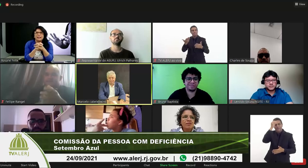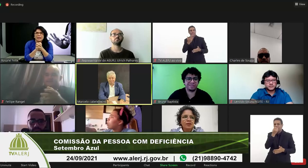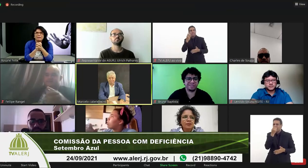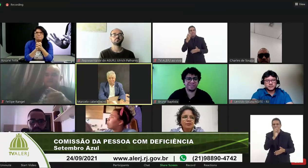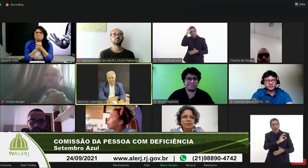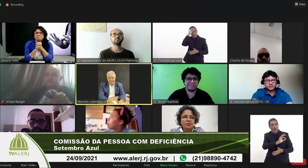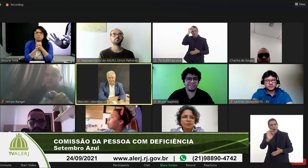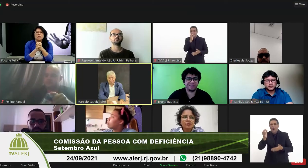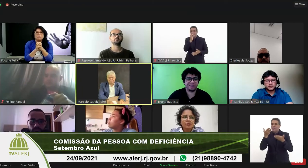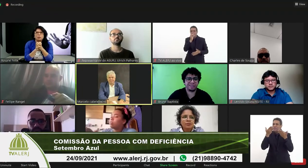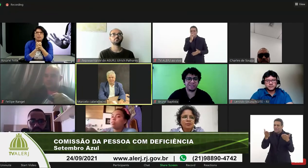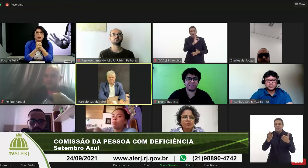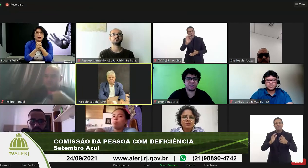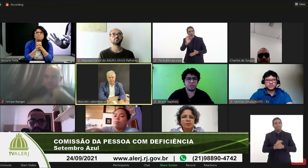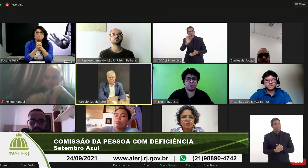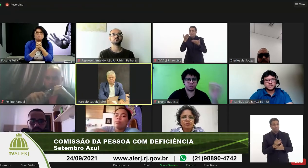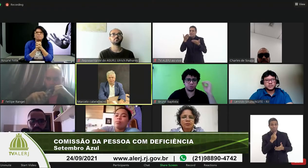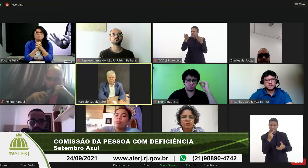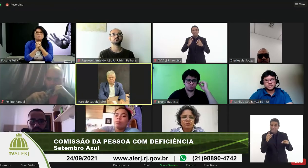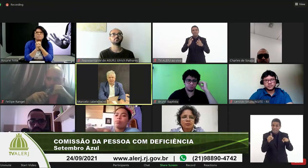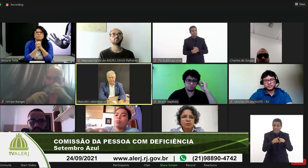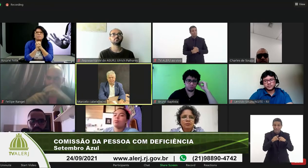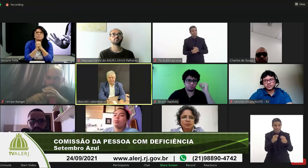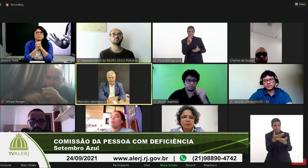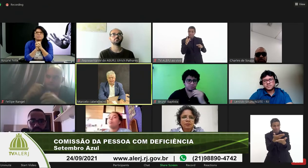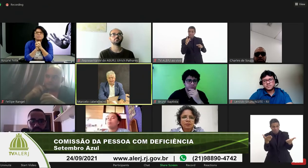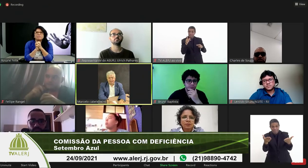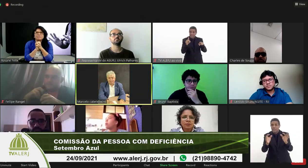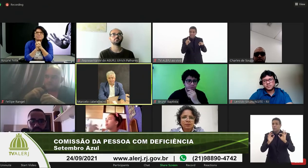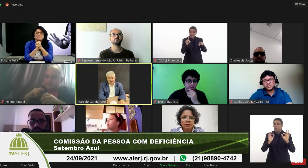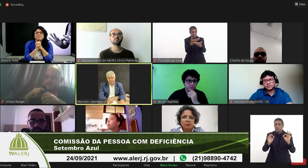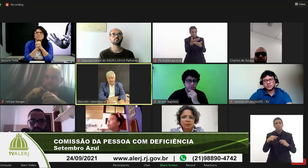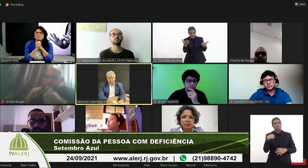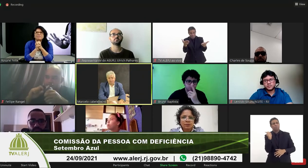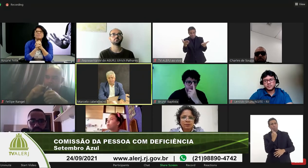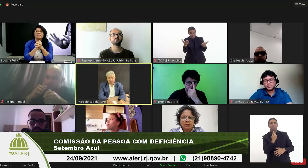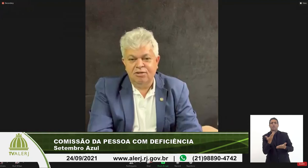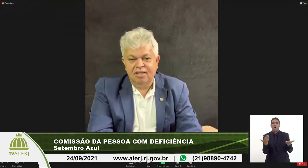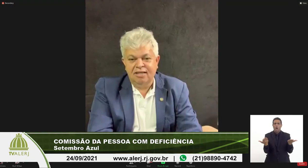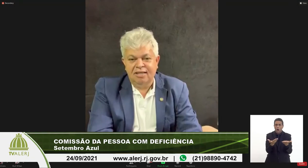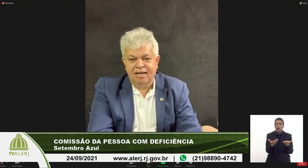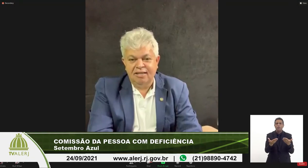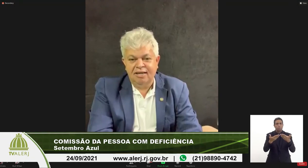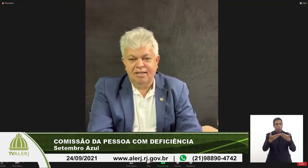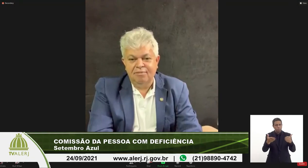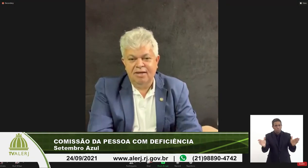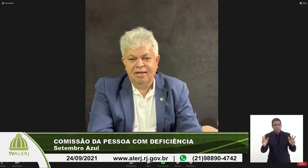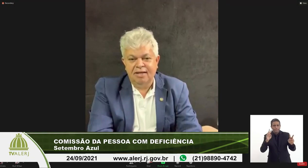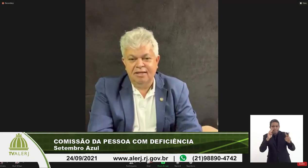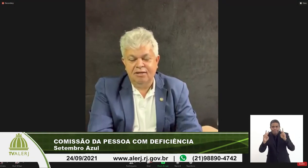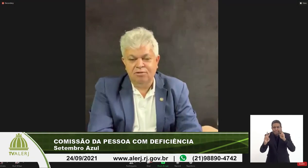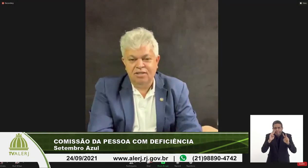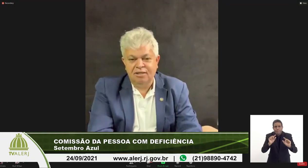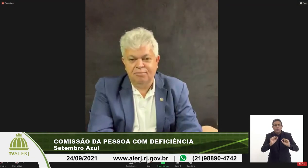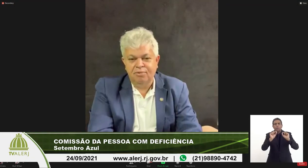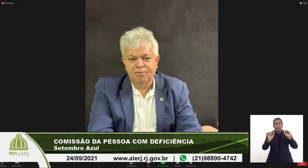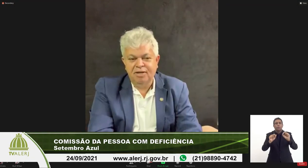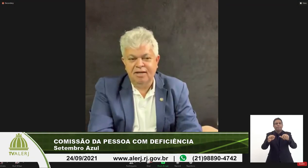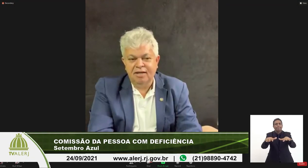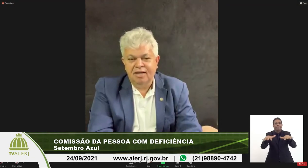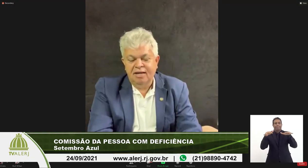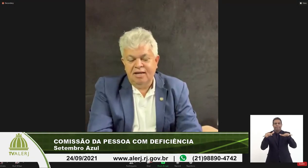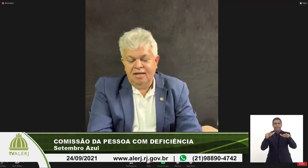e dizer deputado a gente está com nossa assessoria atenta também na audiência